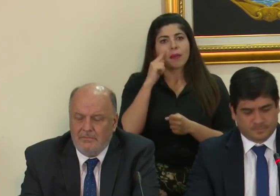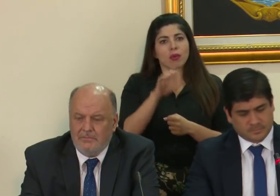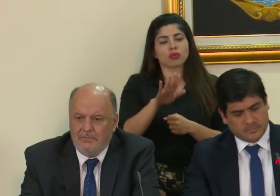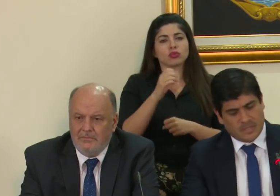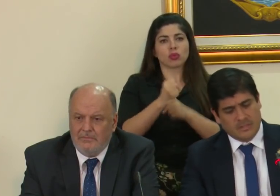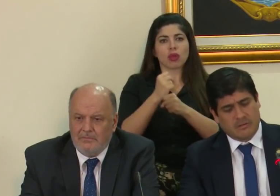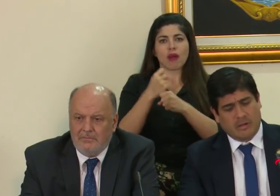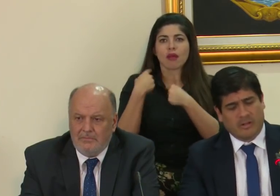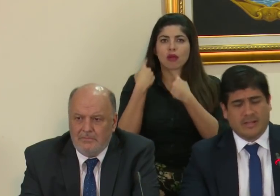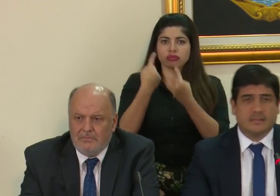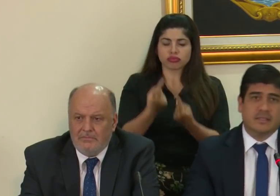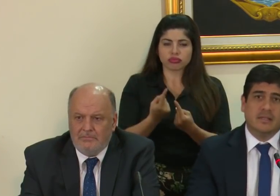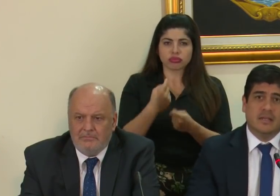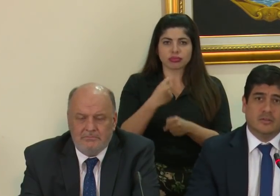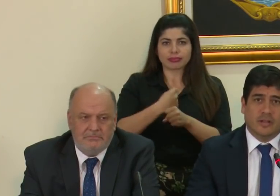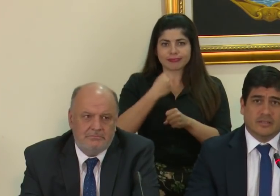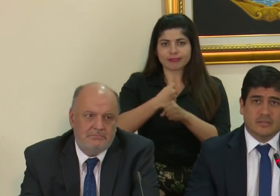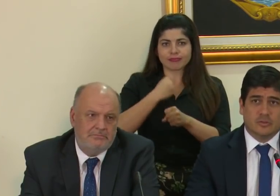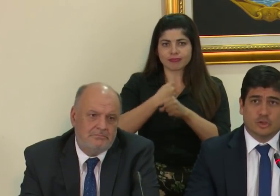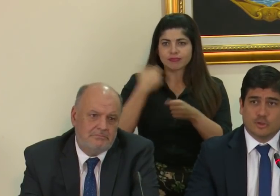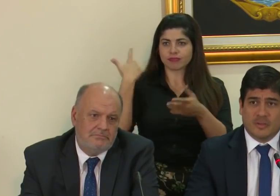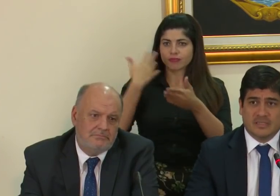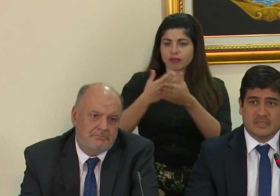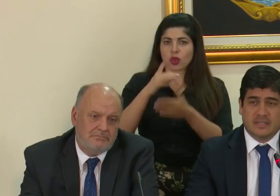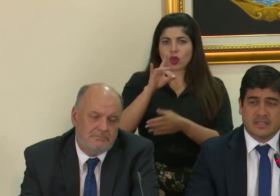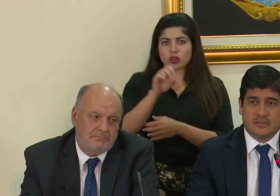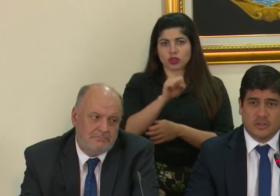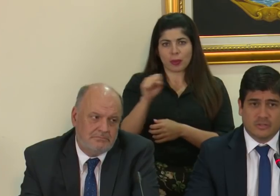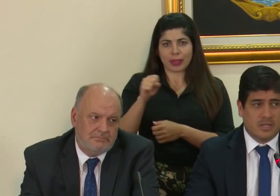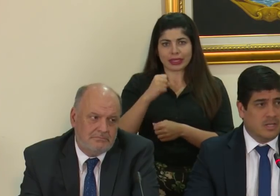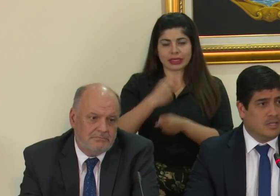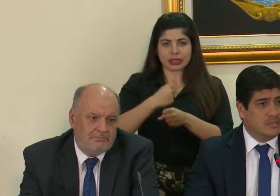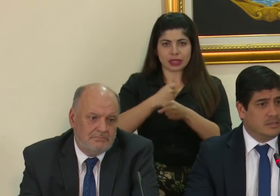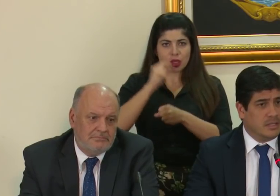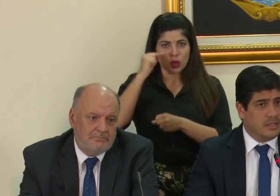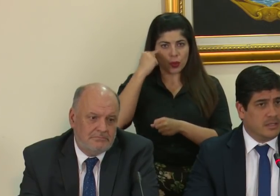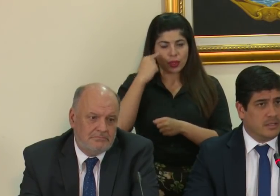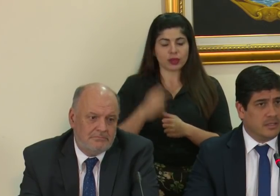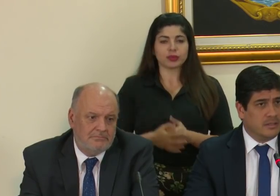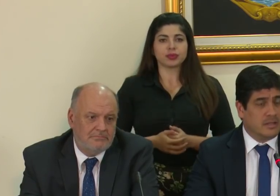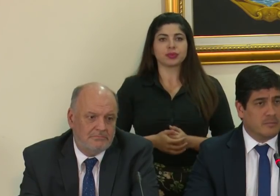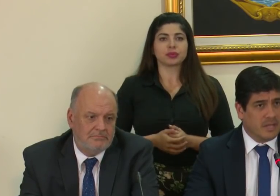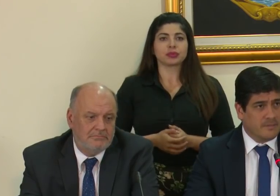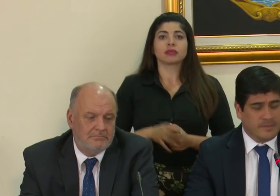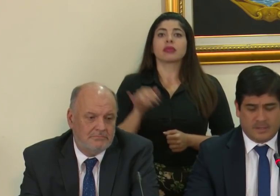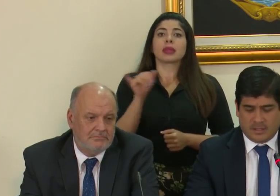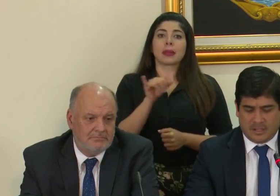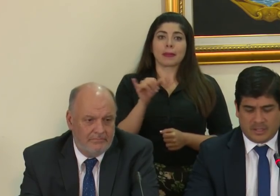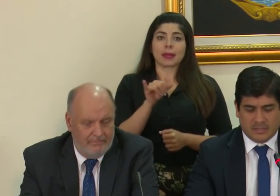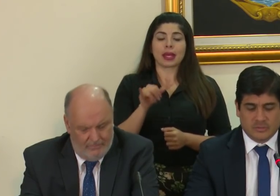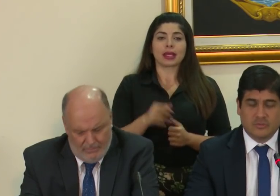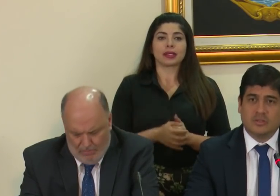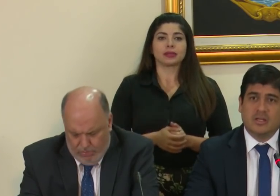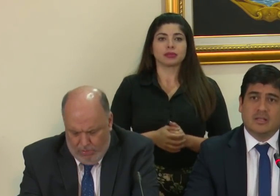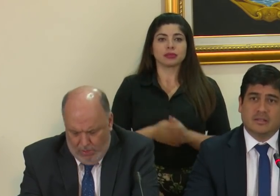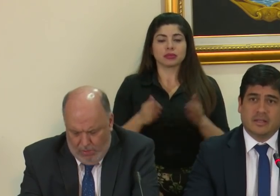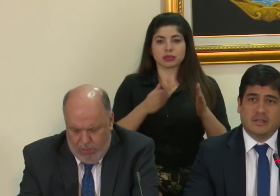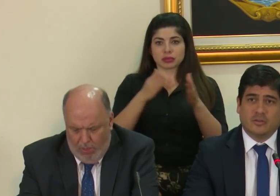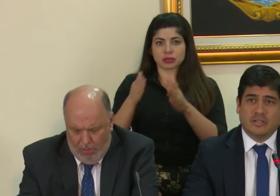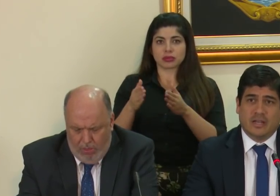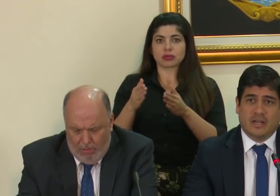trabajo llevado adelante durante estos ocho meses de gestión. También el caso